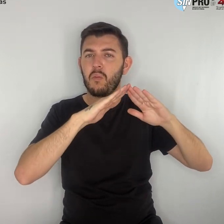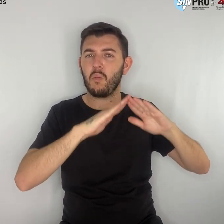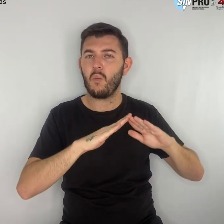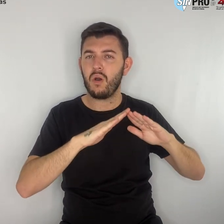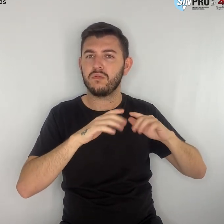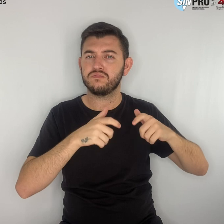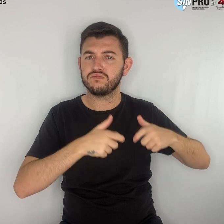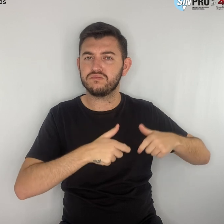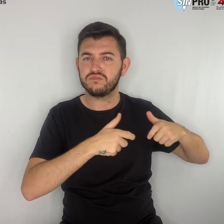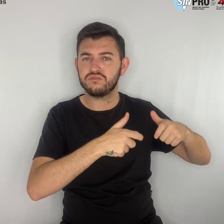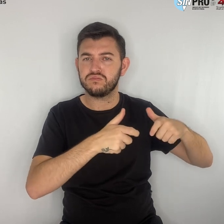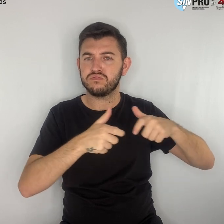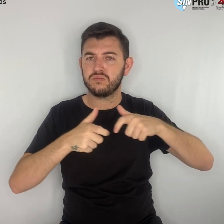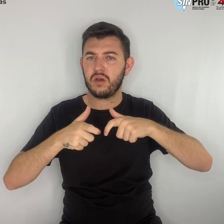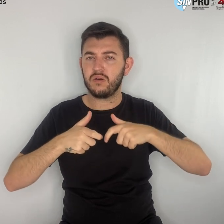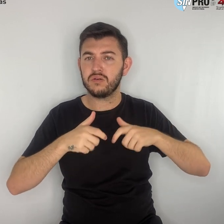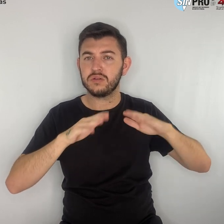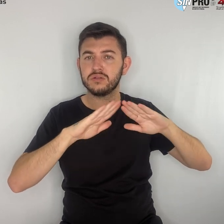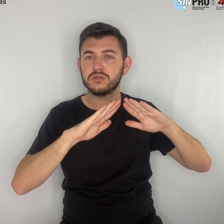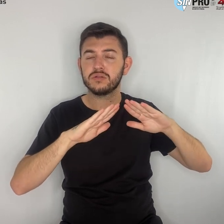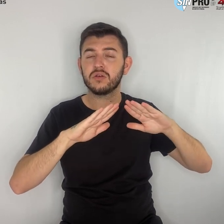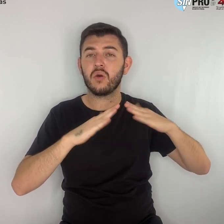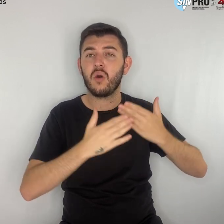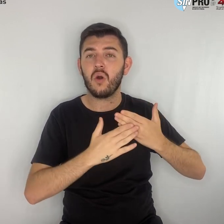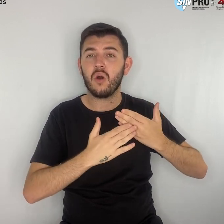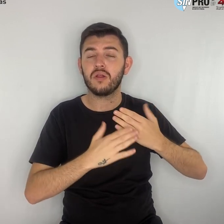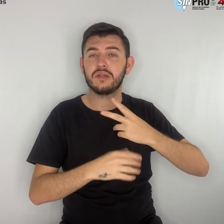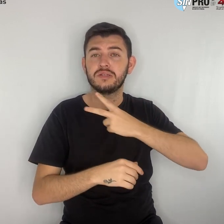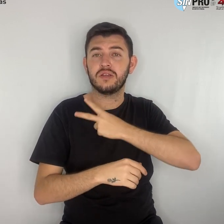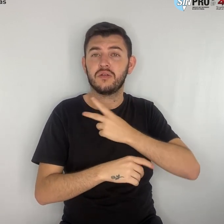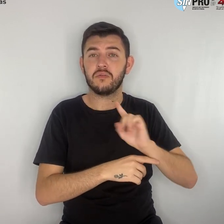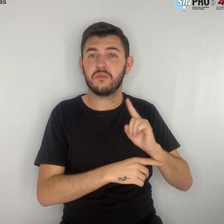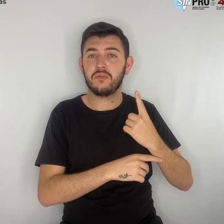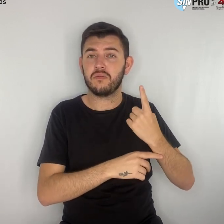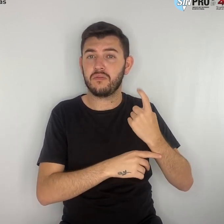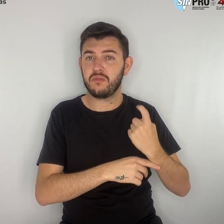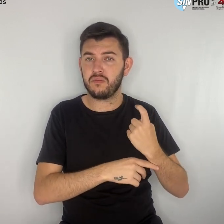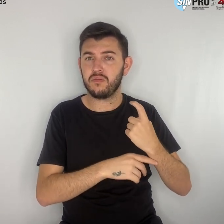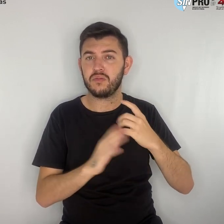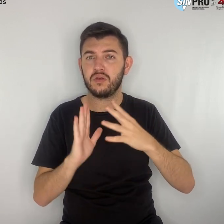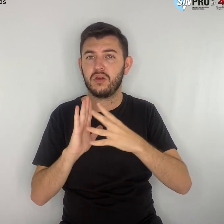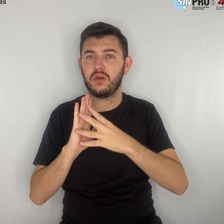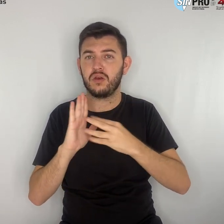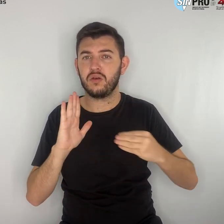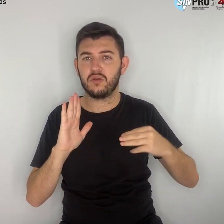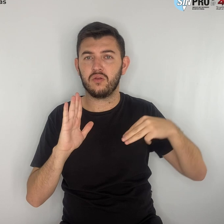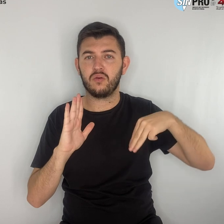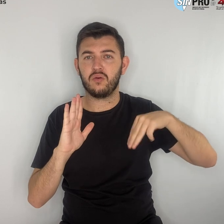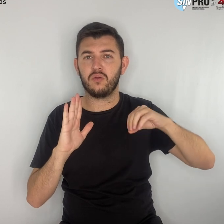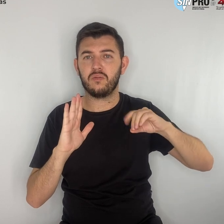uma escola de ensino médio, de modo que os modelos de itinerário da Lei 13